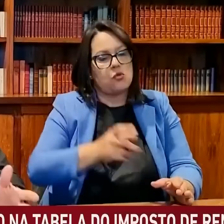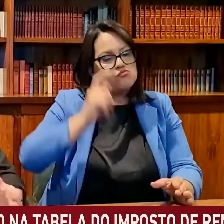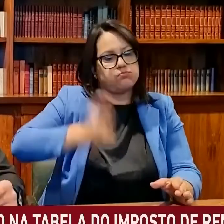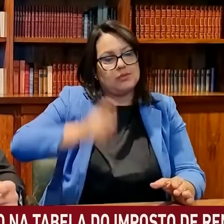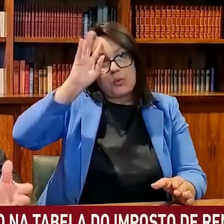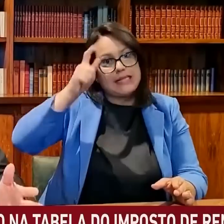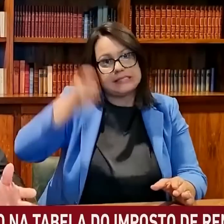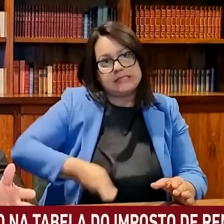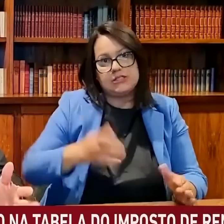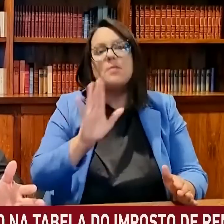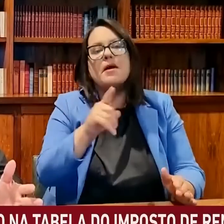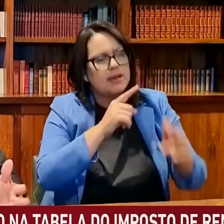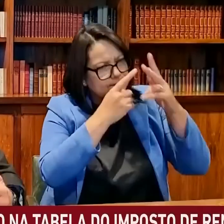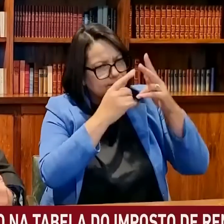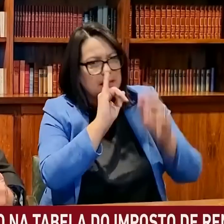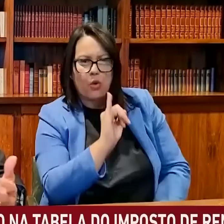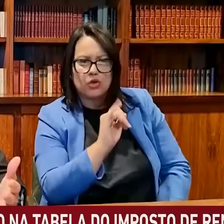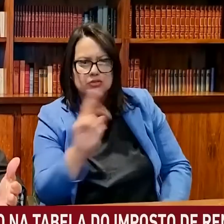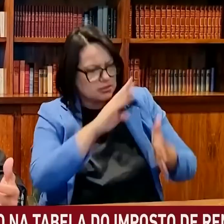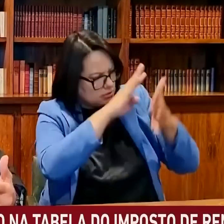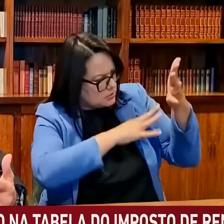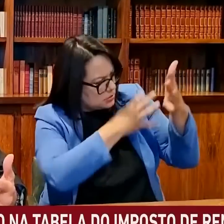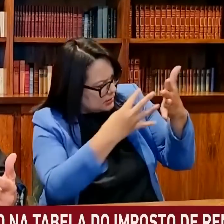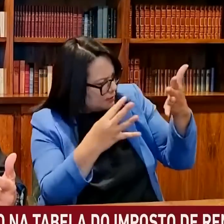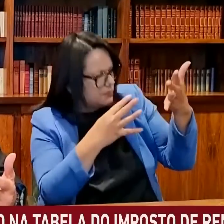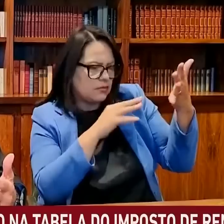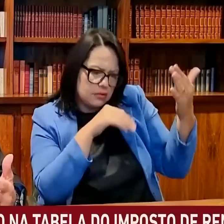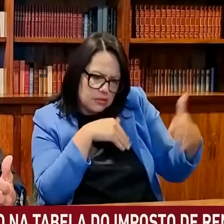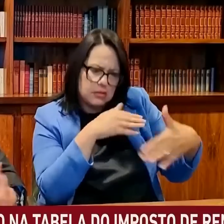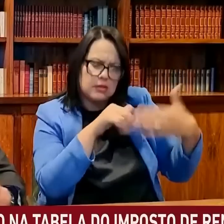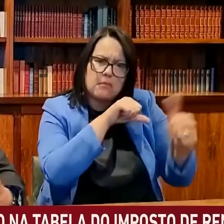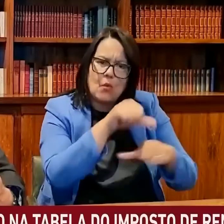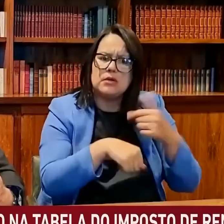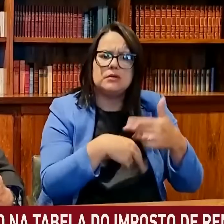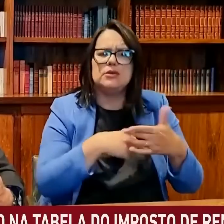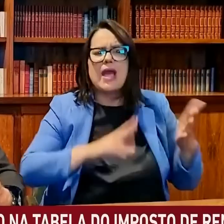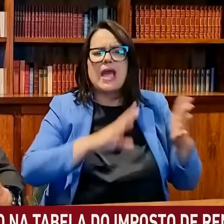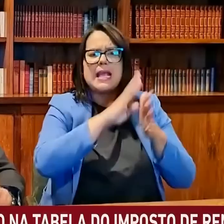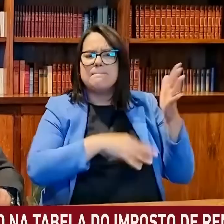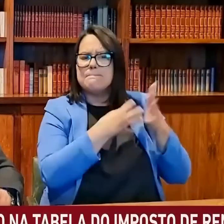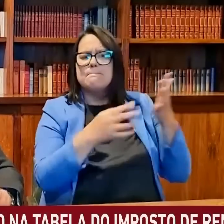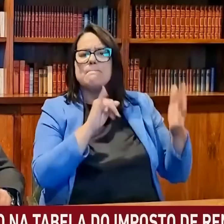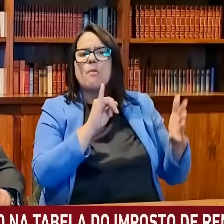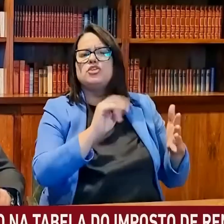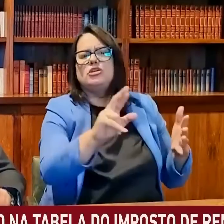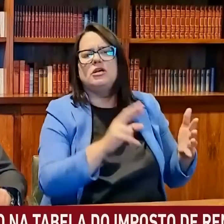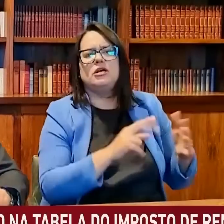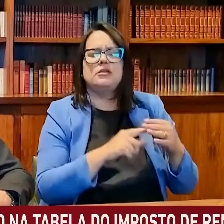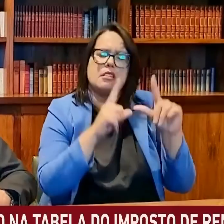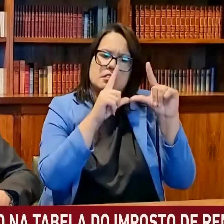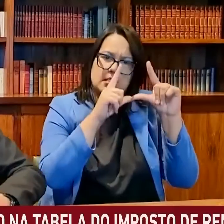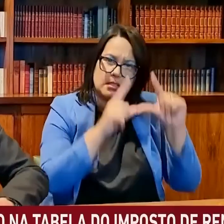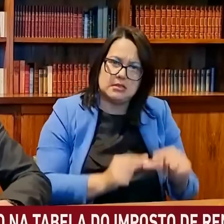corrigir a tabela do imposto de renda, que cada vez mais vem se transformando, não em tabela do imposto de renda, mas sim redutor